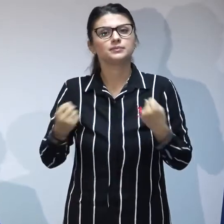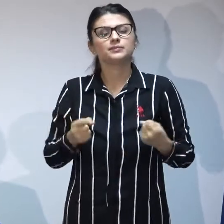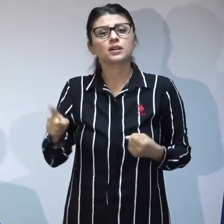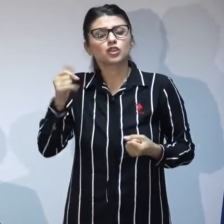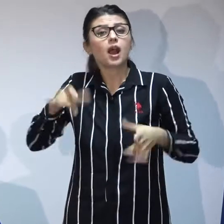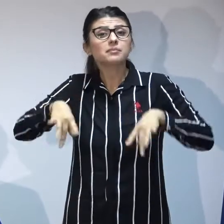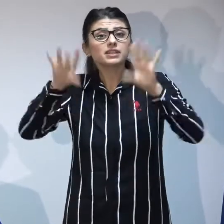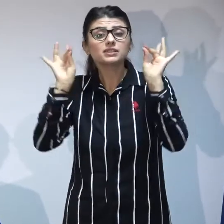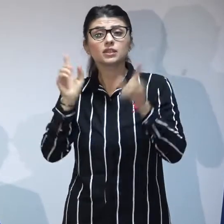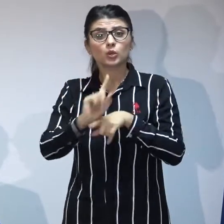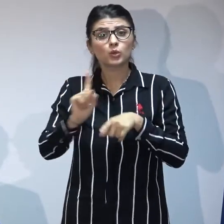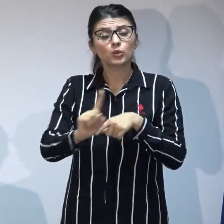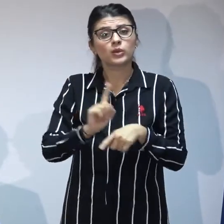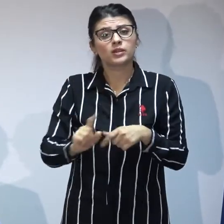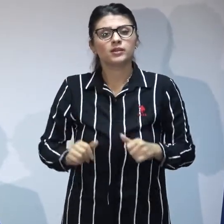am descoperit și lucruri